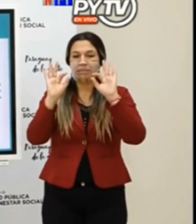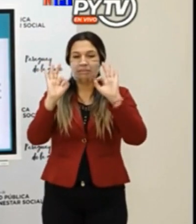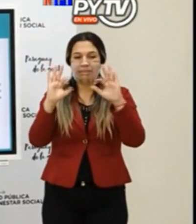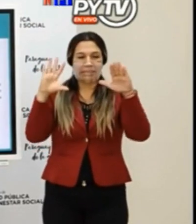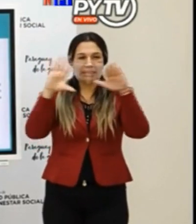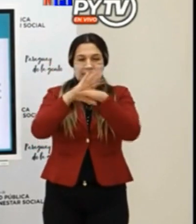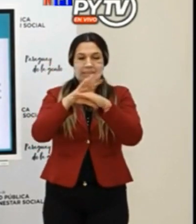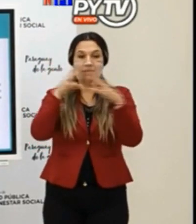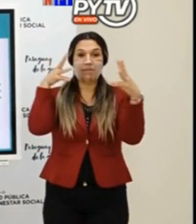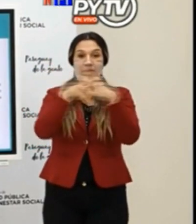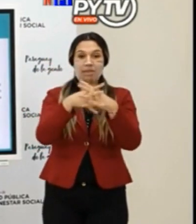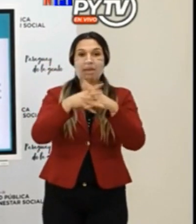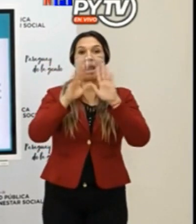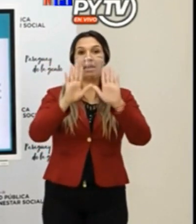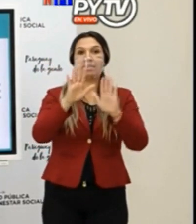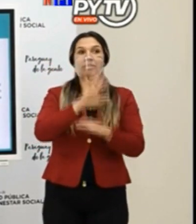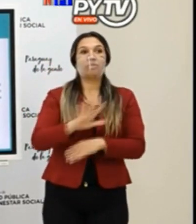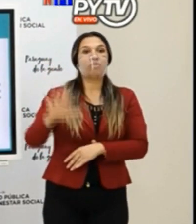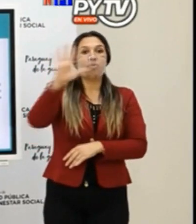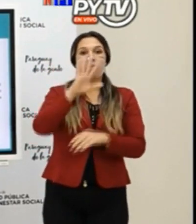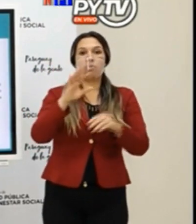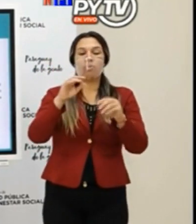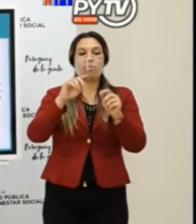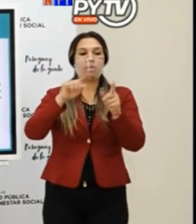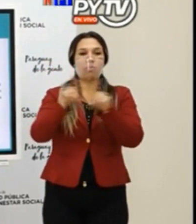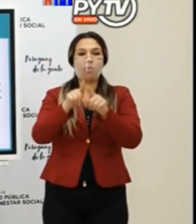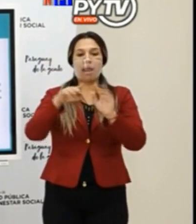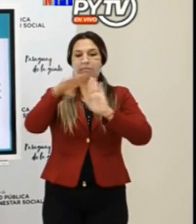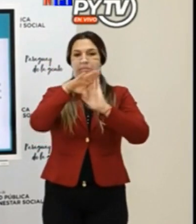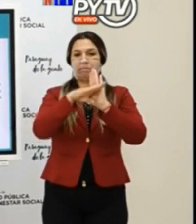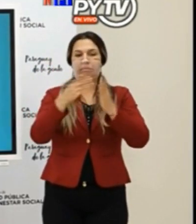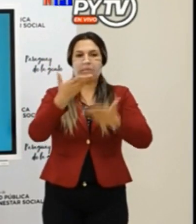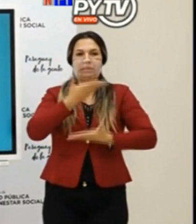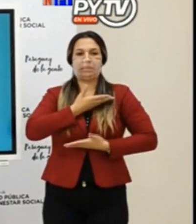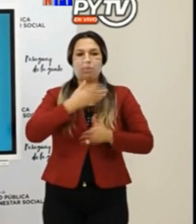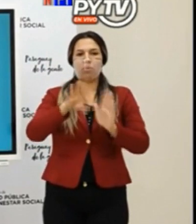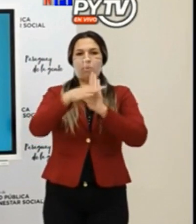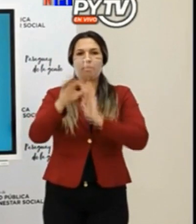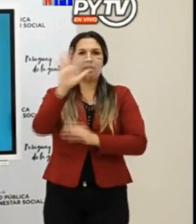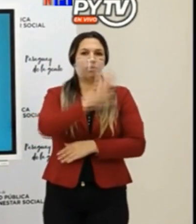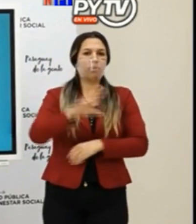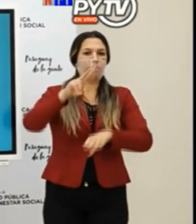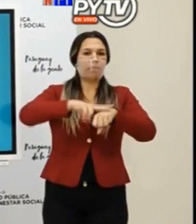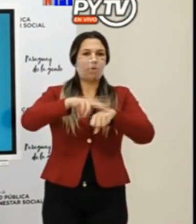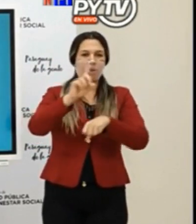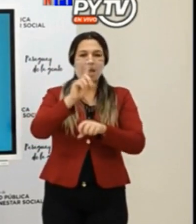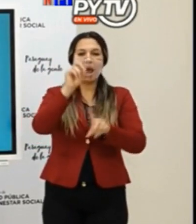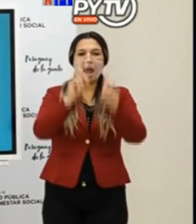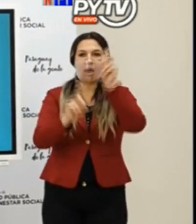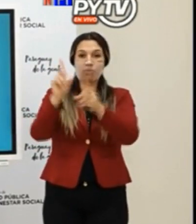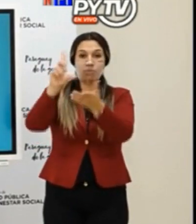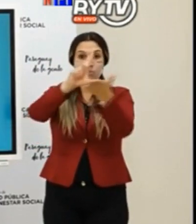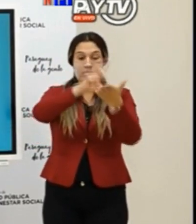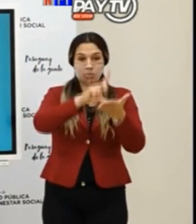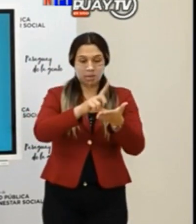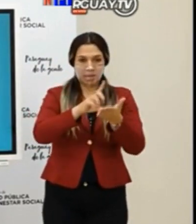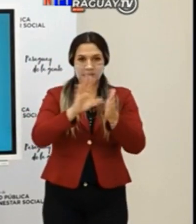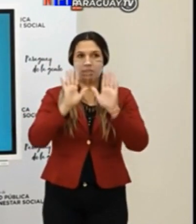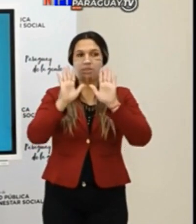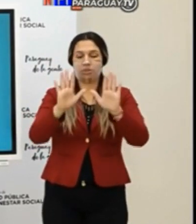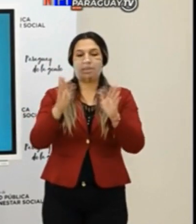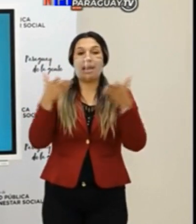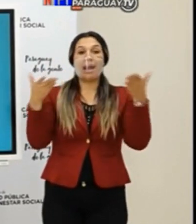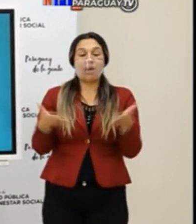más quirúrgicas, y no estar golpeando a todo el territorio nacional con las medidas. Siguiente. Entonces, si nos vamos, ¿cuáles son los